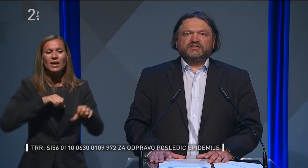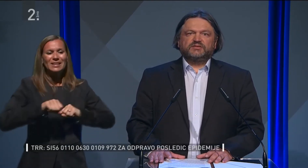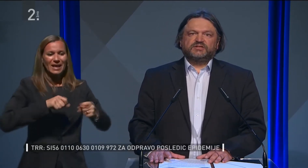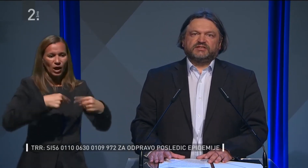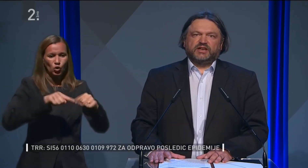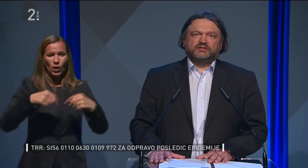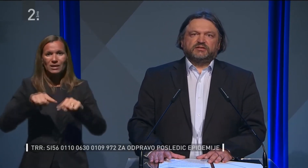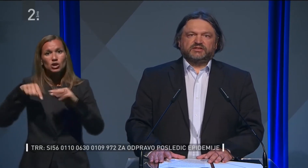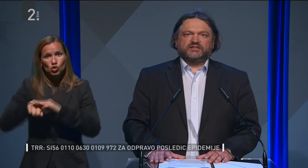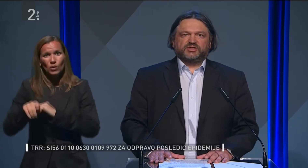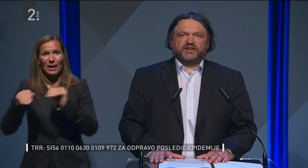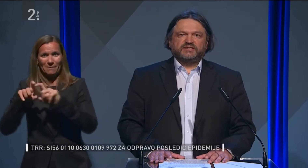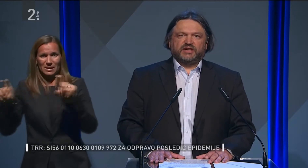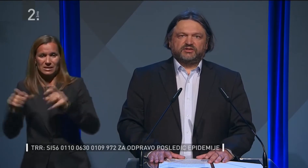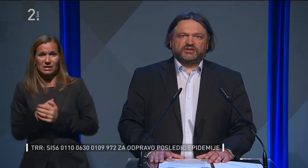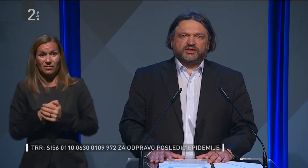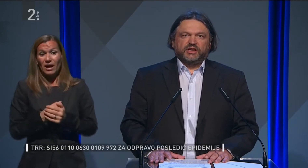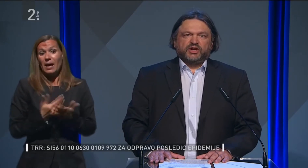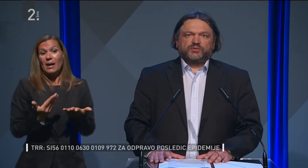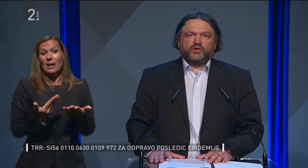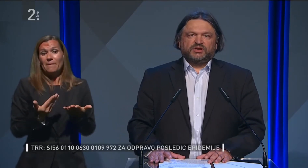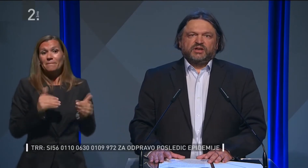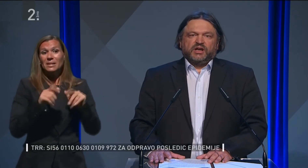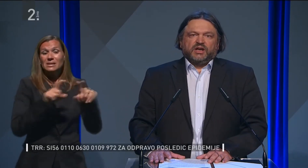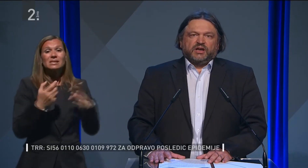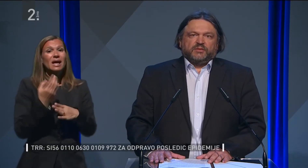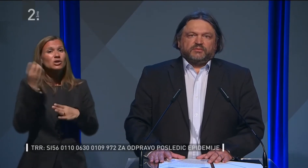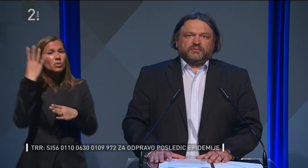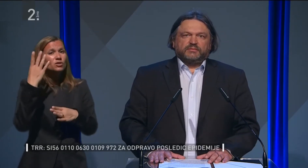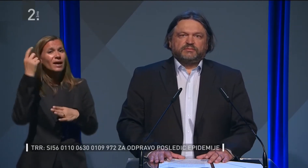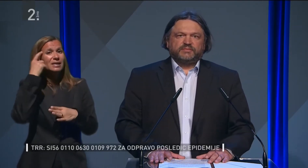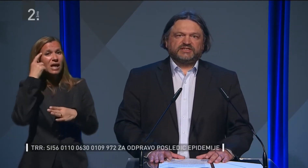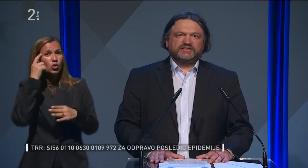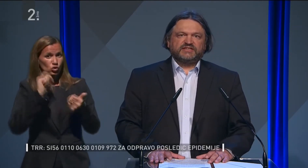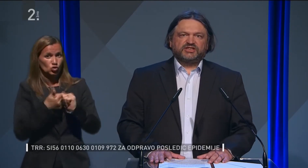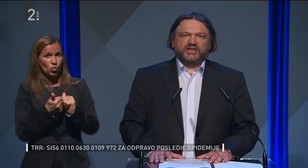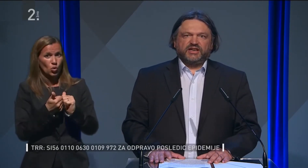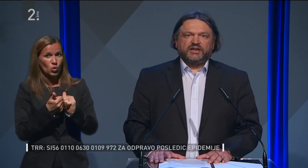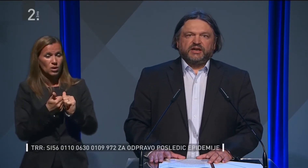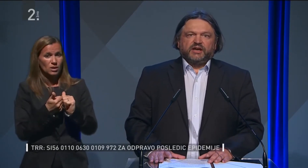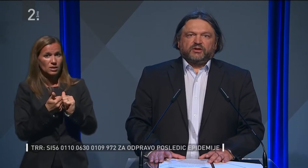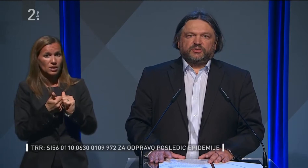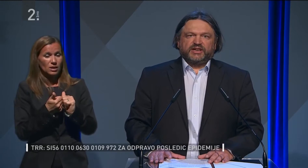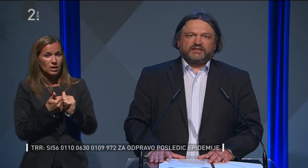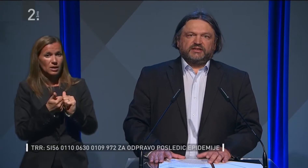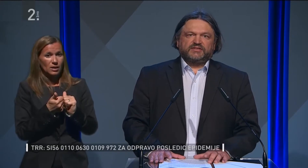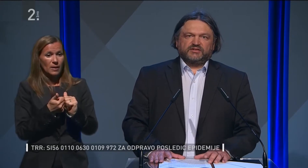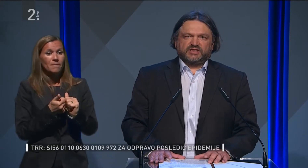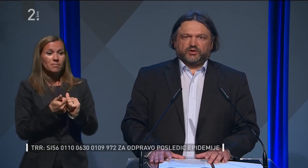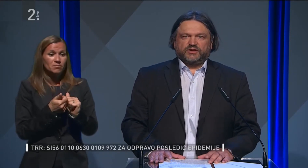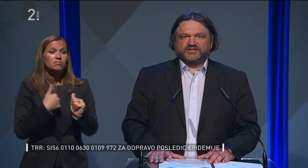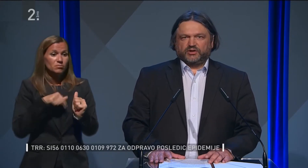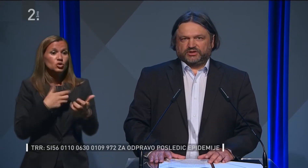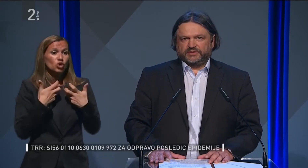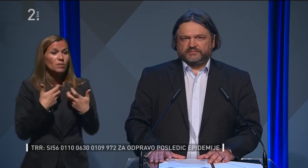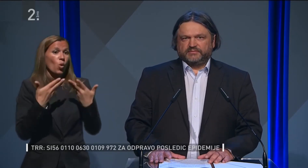Na ministrstvo za izobražanje znanost in šport bi se sicer želeli odpreti vse